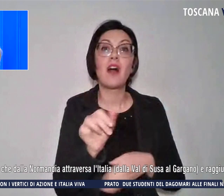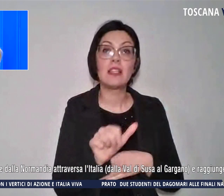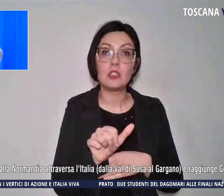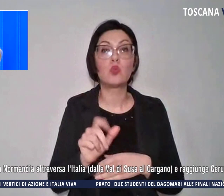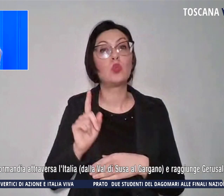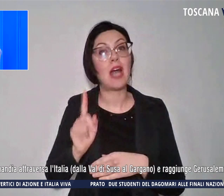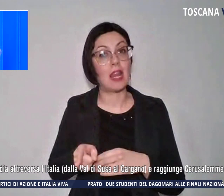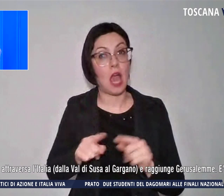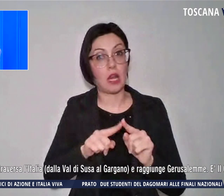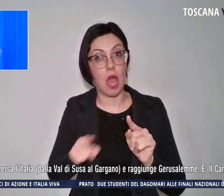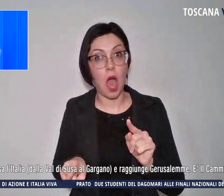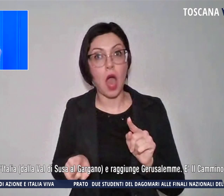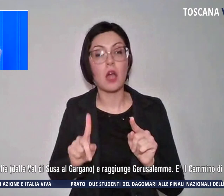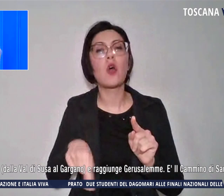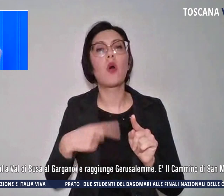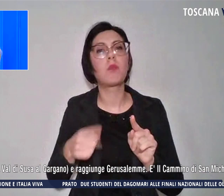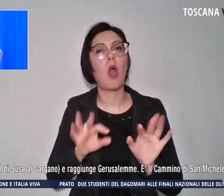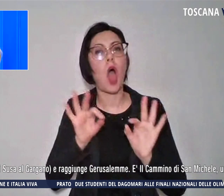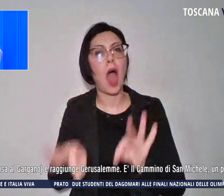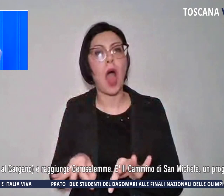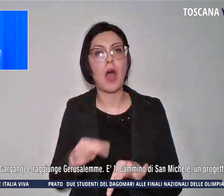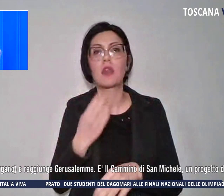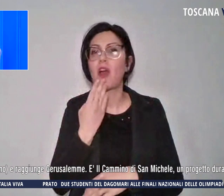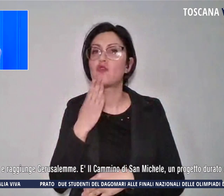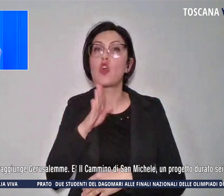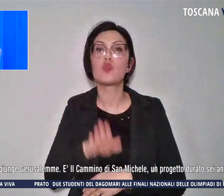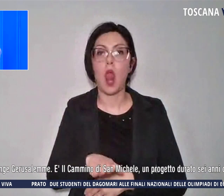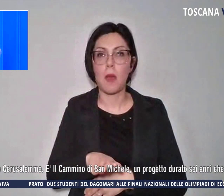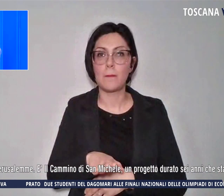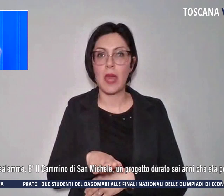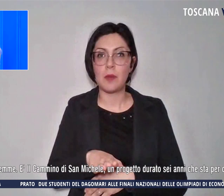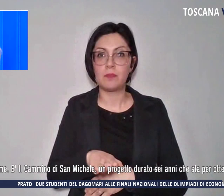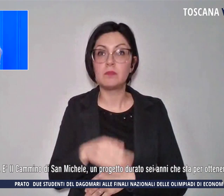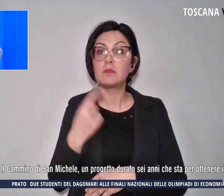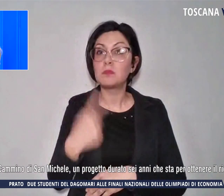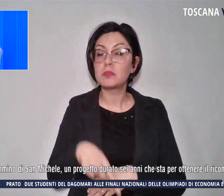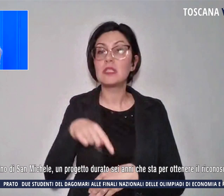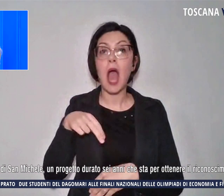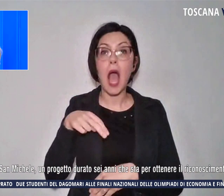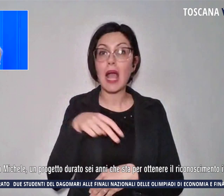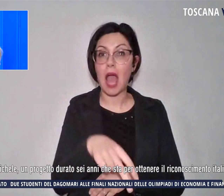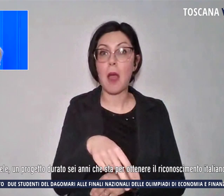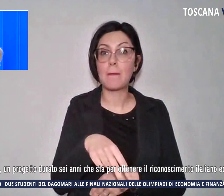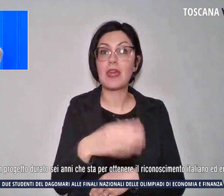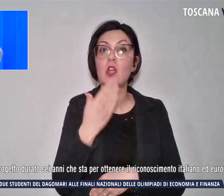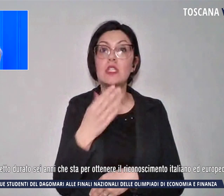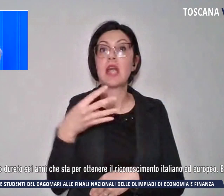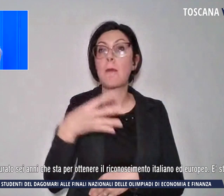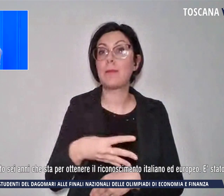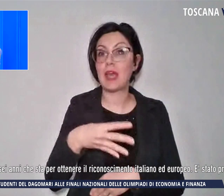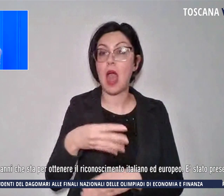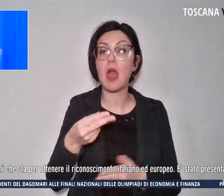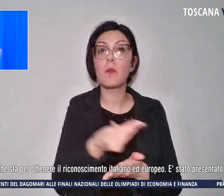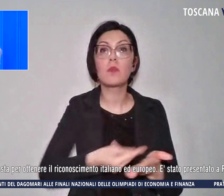e poi raggiunge Gerusalemme è il Cammino di San Michele, un progetto durato